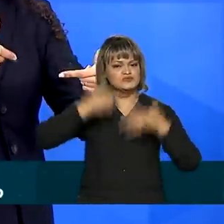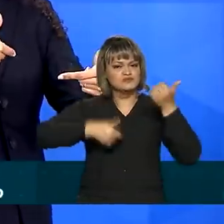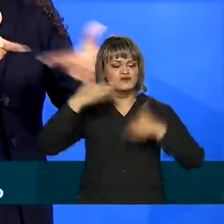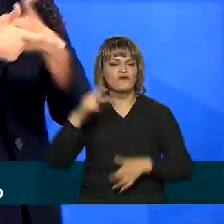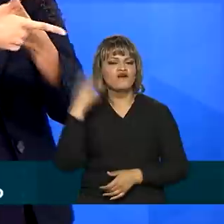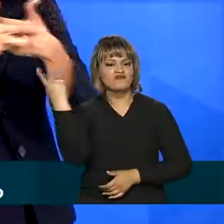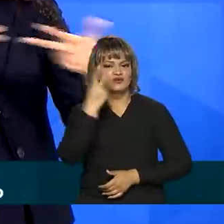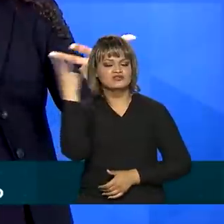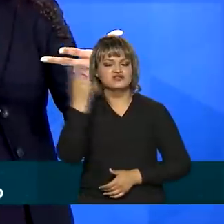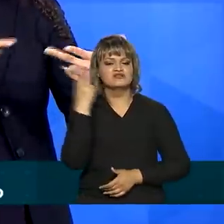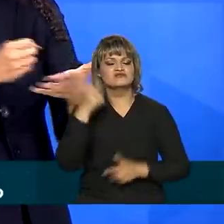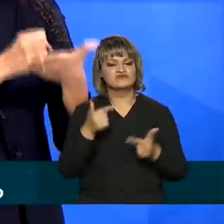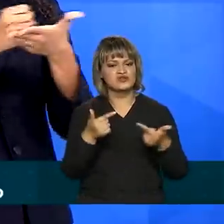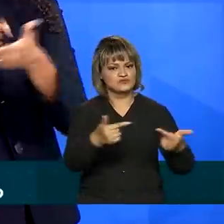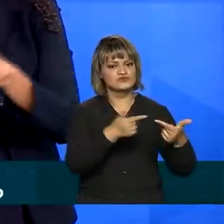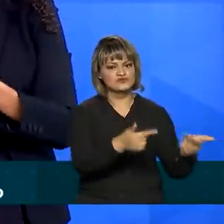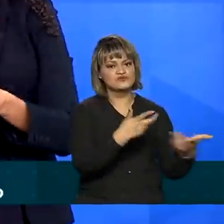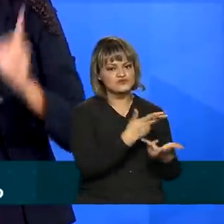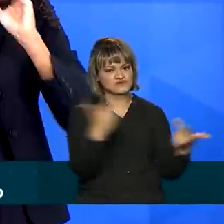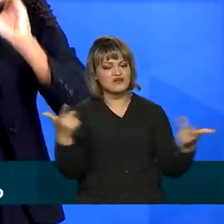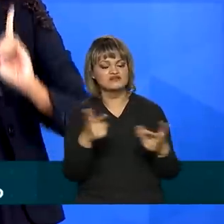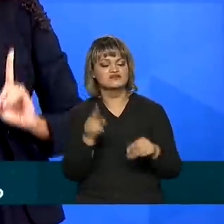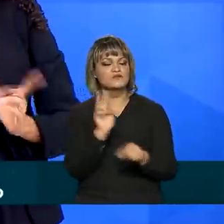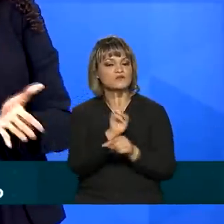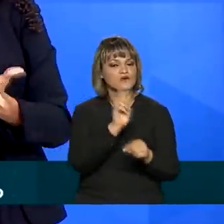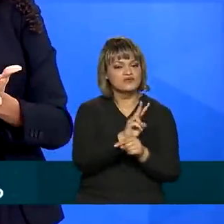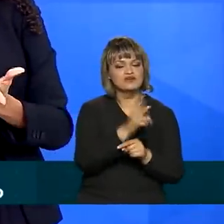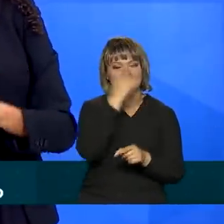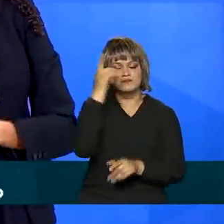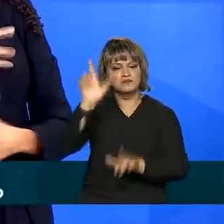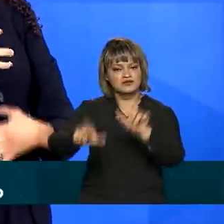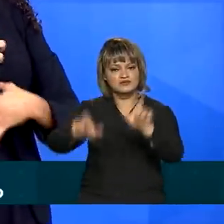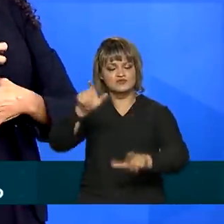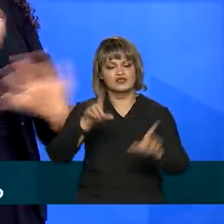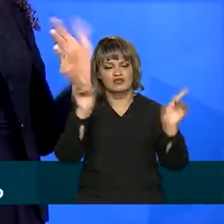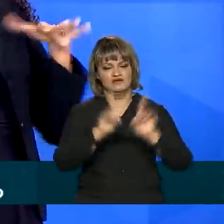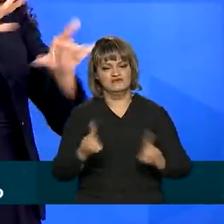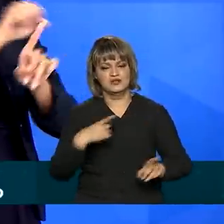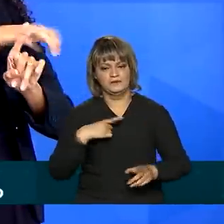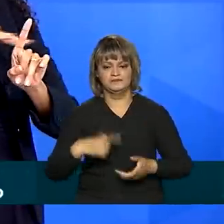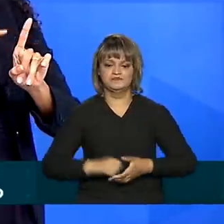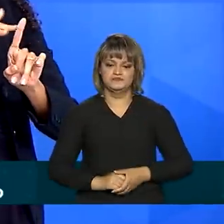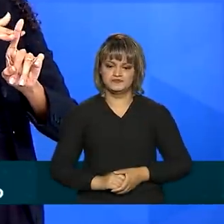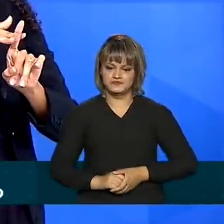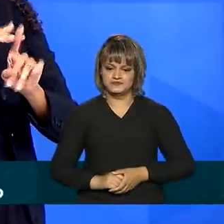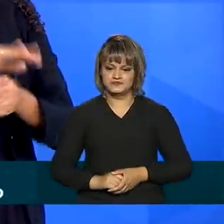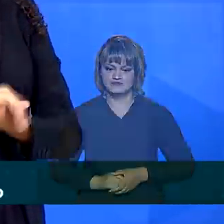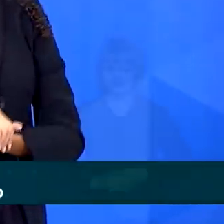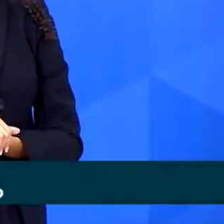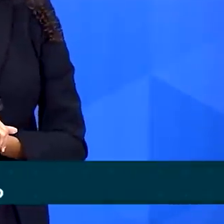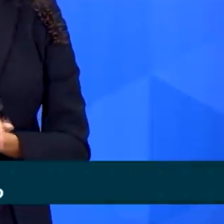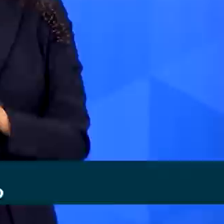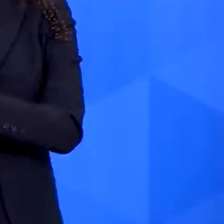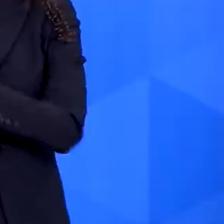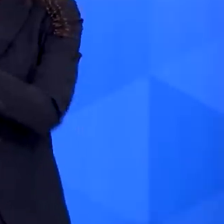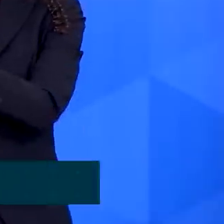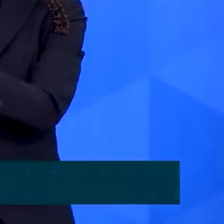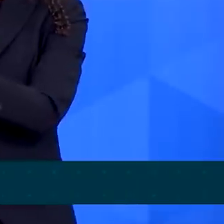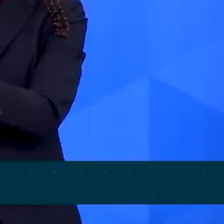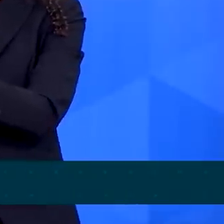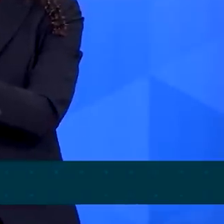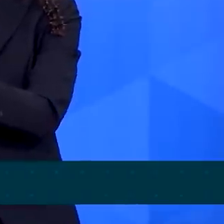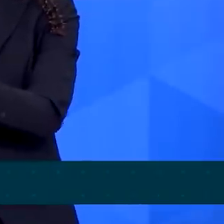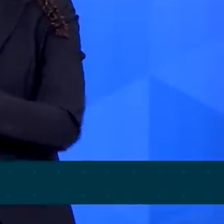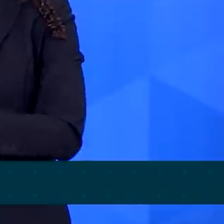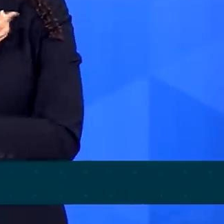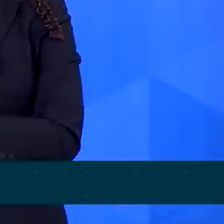valorização das iniciativas que protegem as pessoas com deficiência. Com essa premiação, queremos